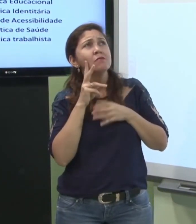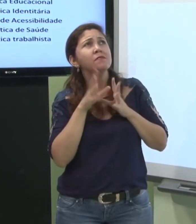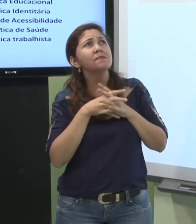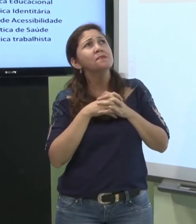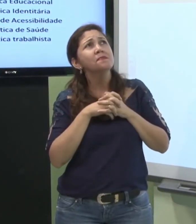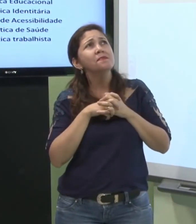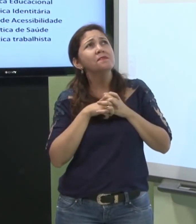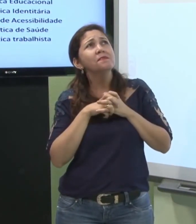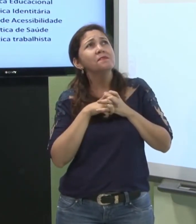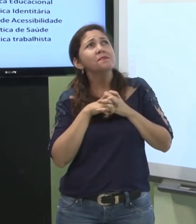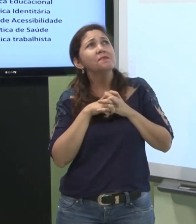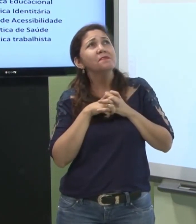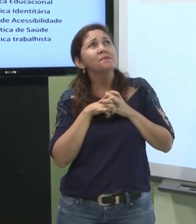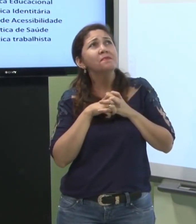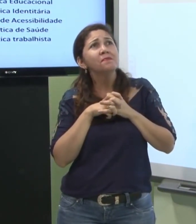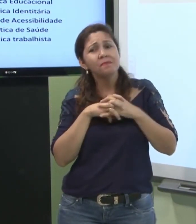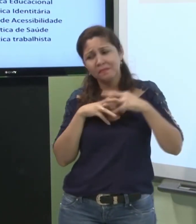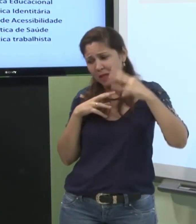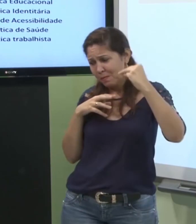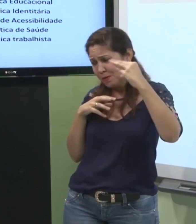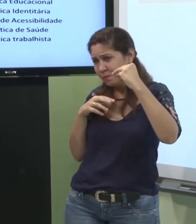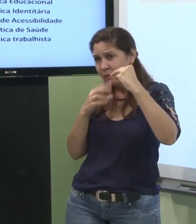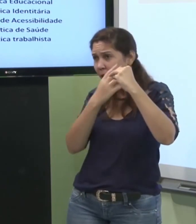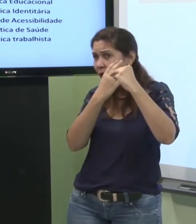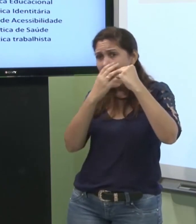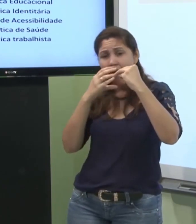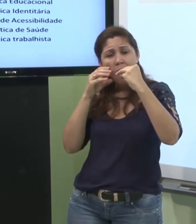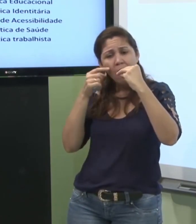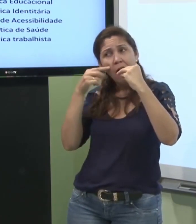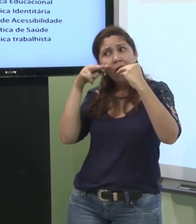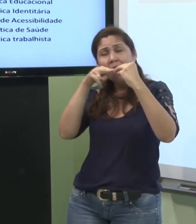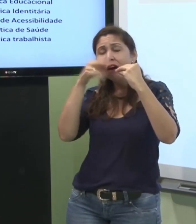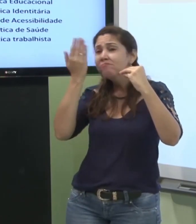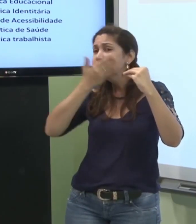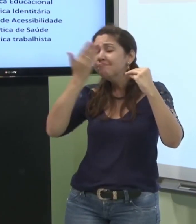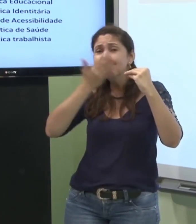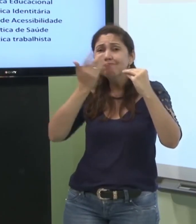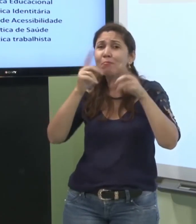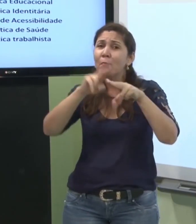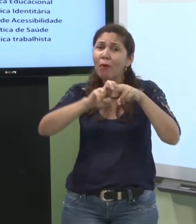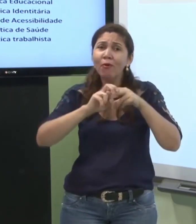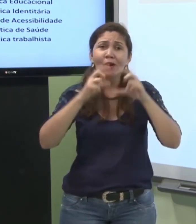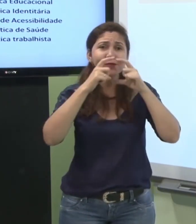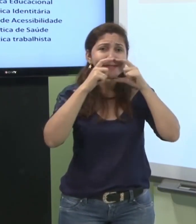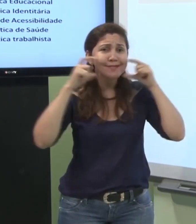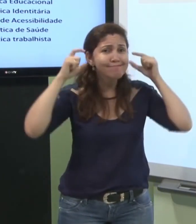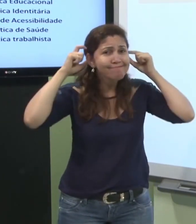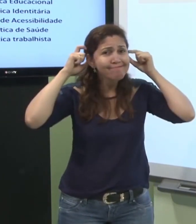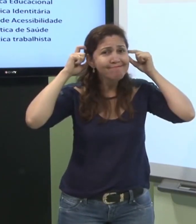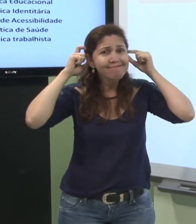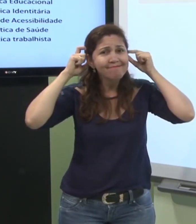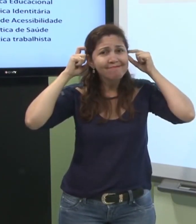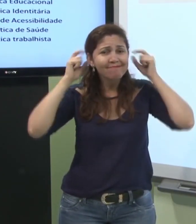só olhando e o dentista fala com o surdo mas o surdo não está vendo o o dentista está falando